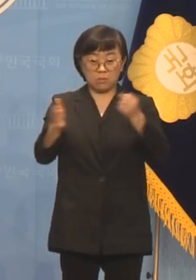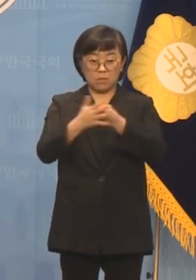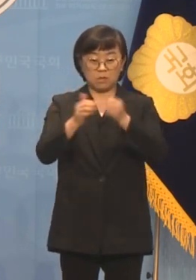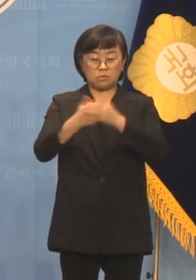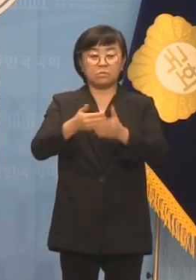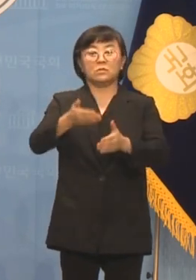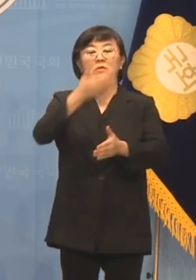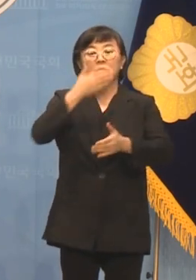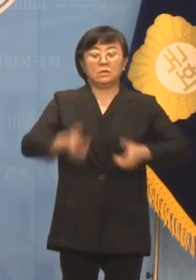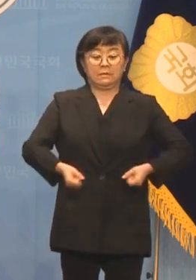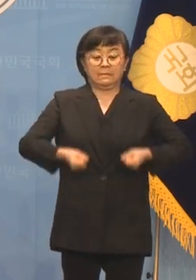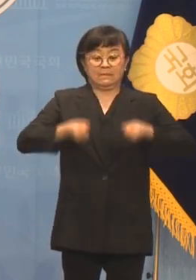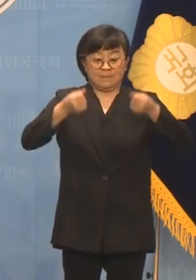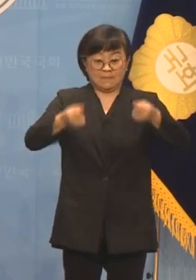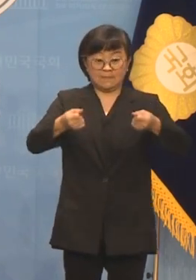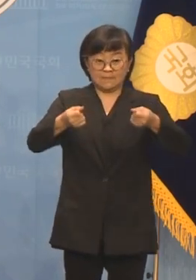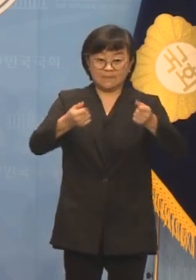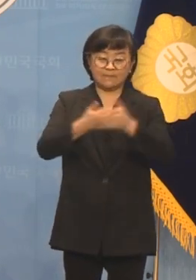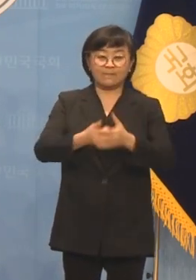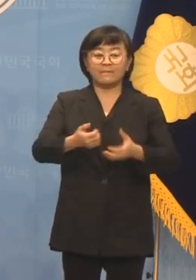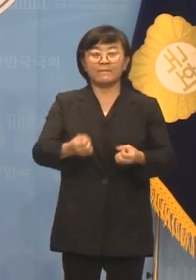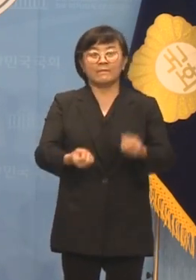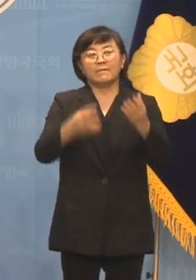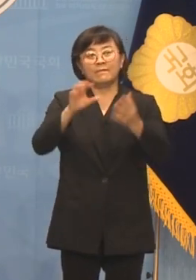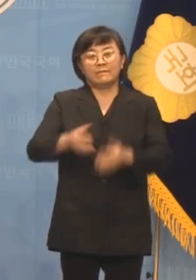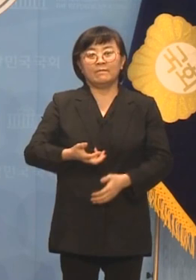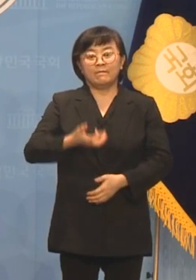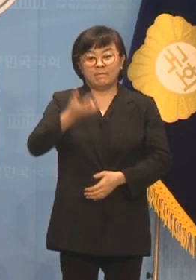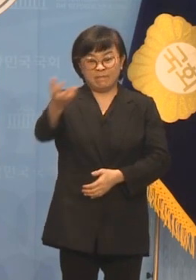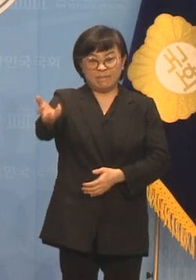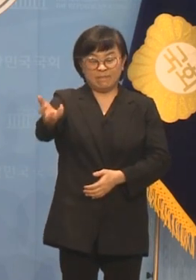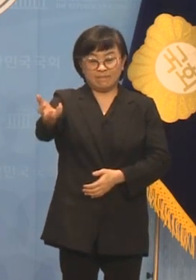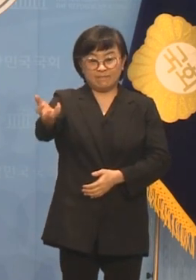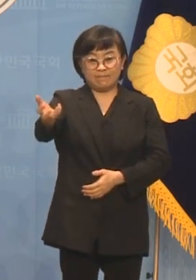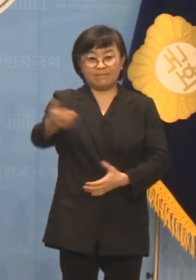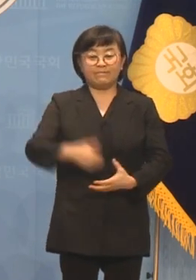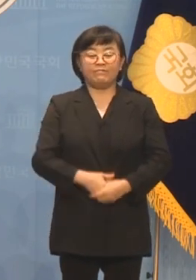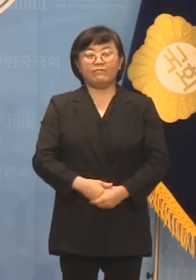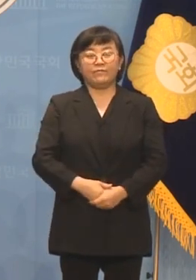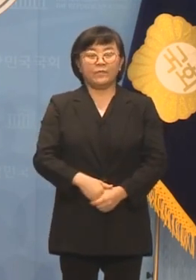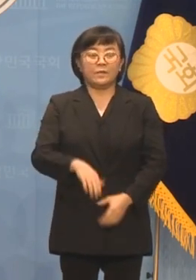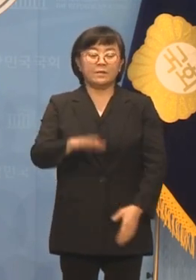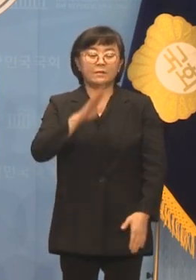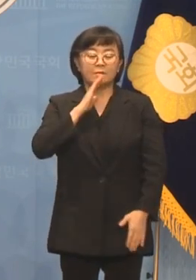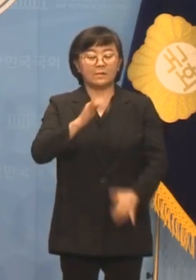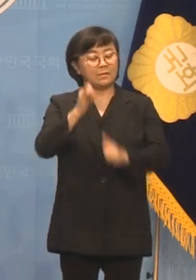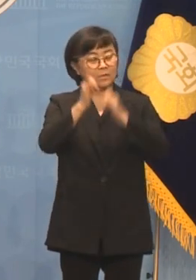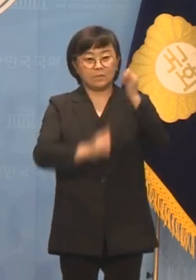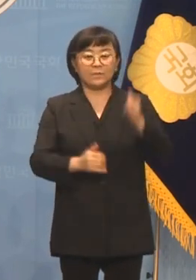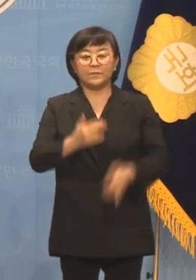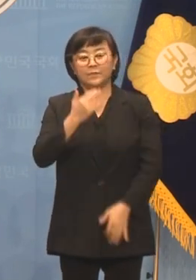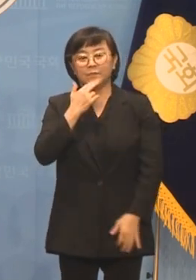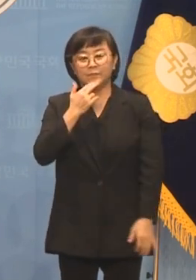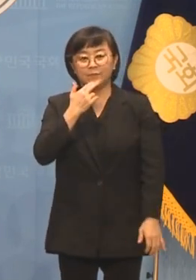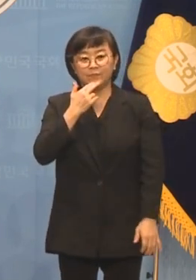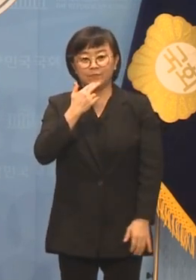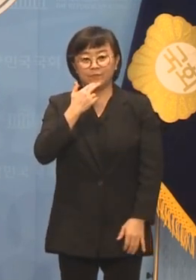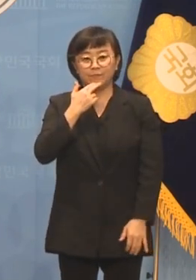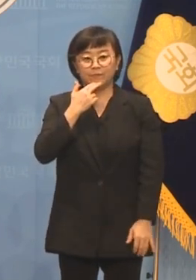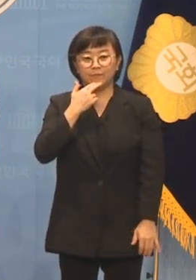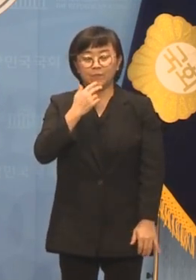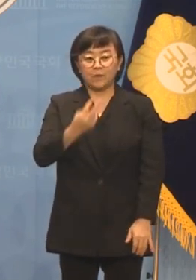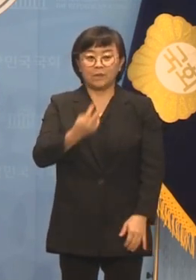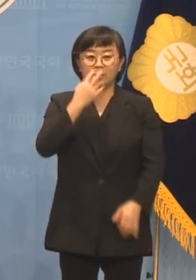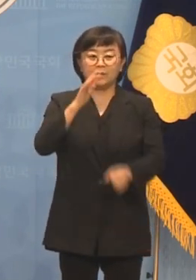들린 채로 행사장 밖으로 쫓겨난 전무후무한 일은 매우